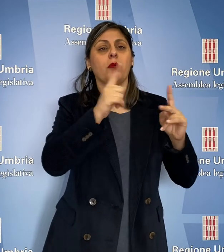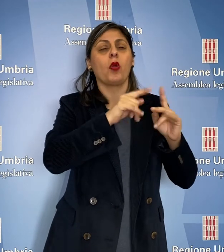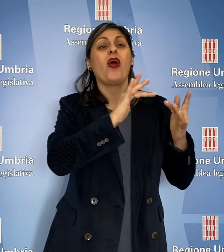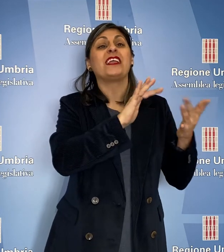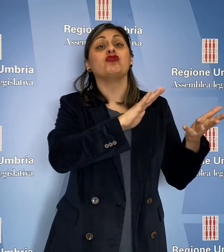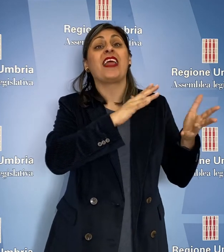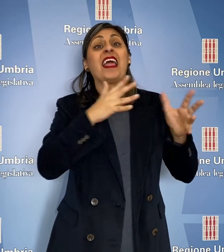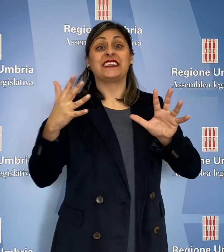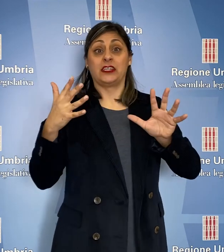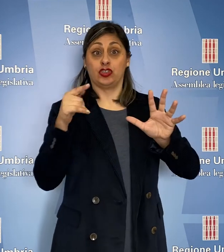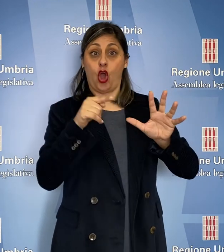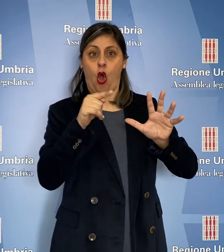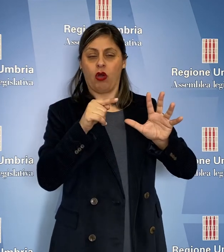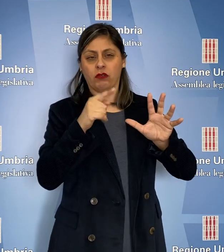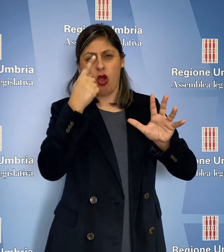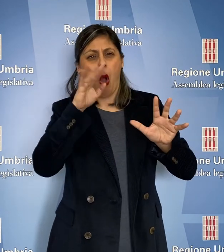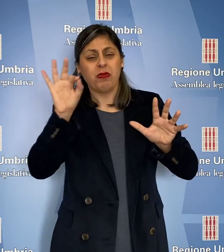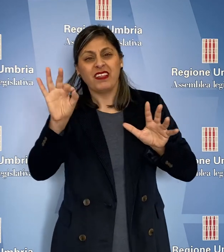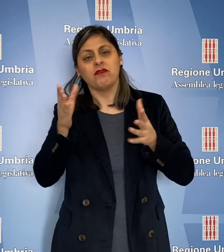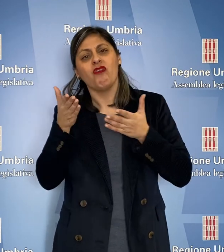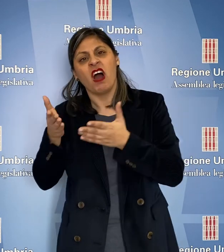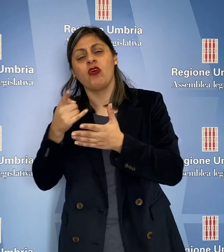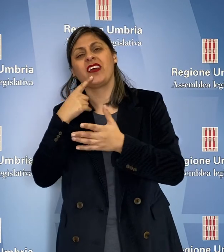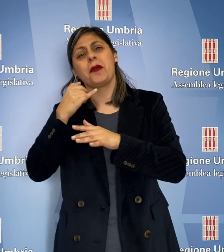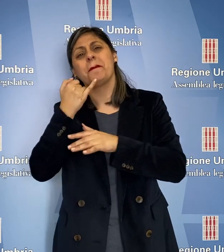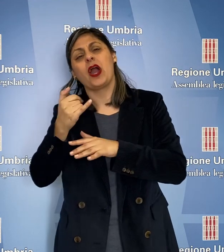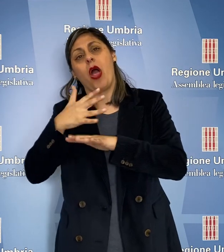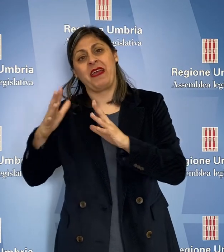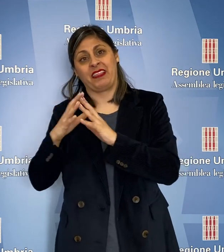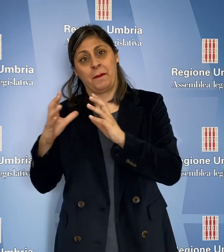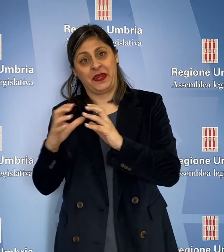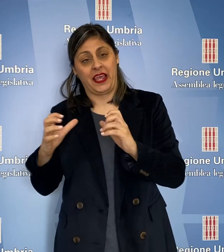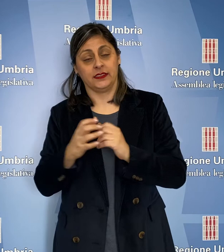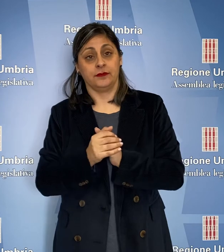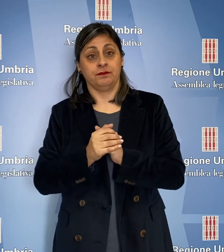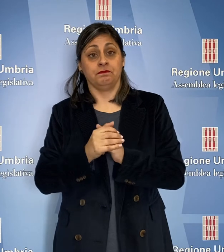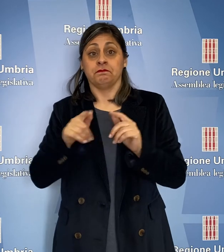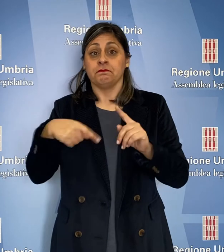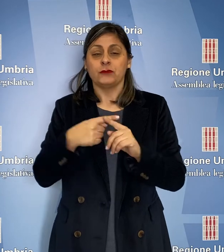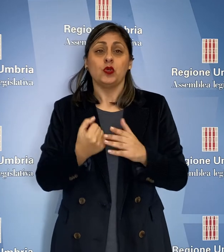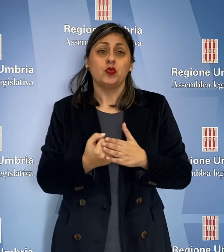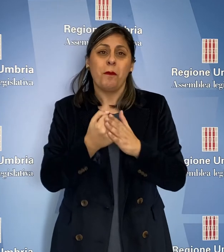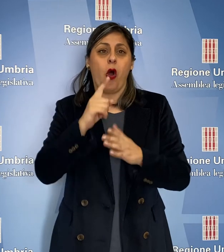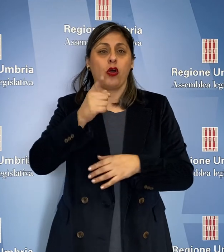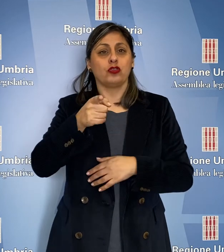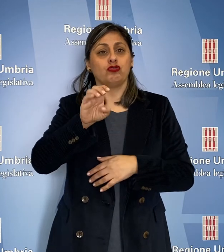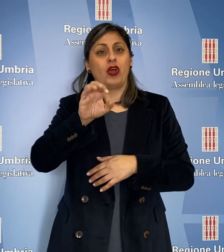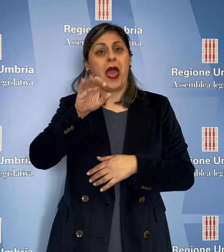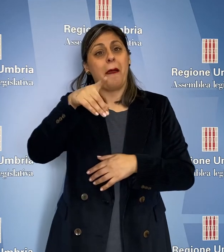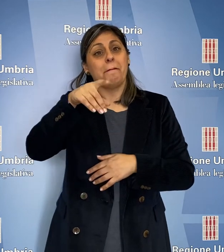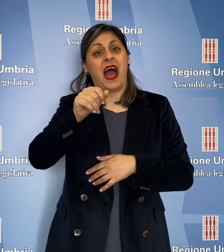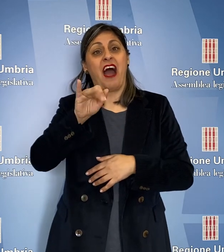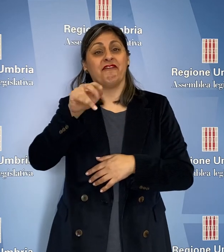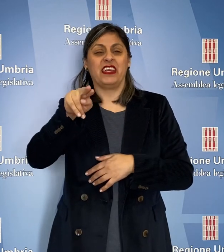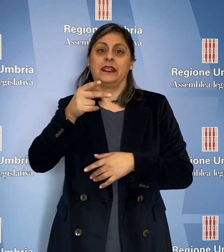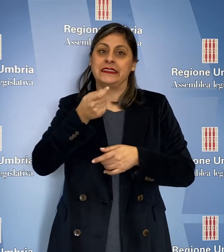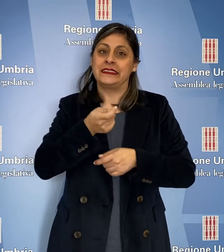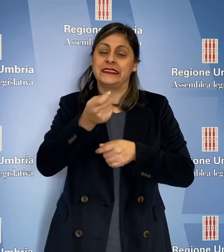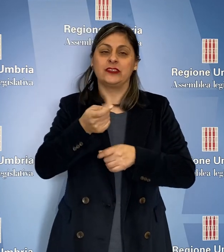digitalizzazione a favore delle piccole e medie imprese, sostenere e stimolare GepaFin nell'agevolare il credito a favore di